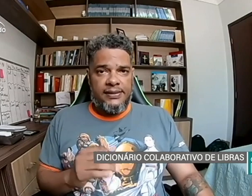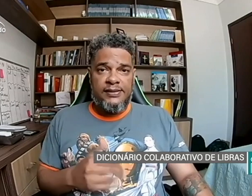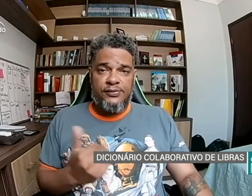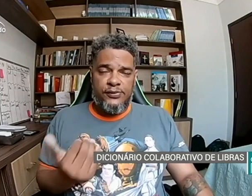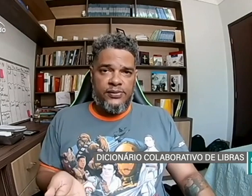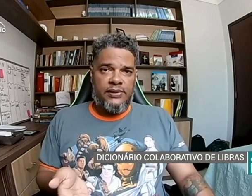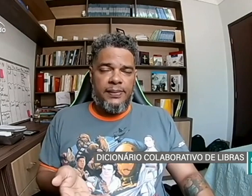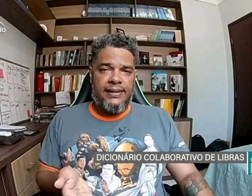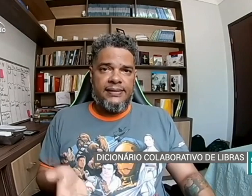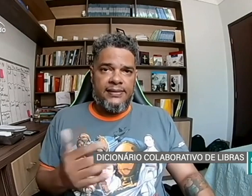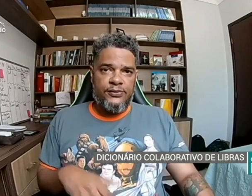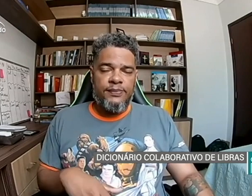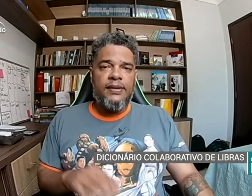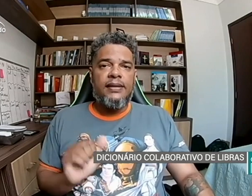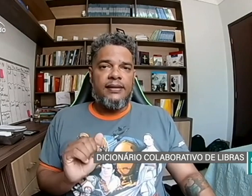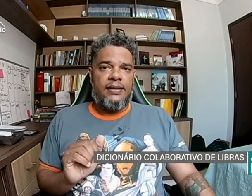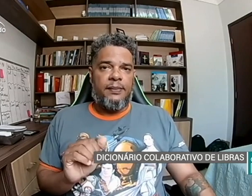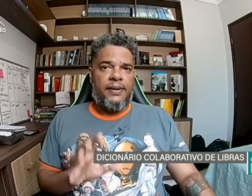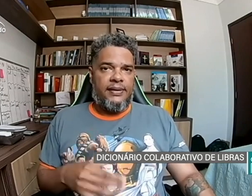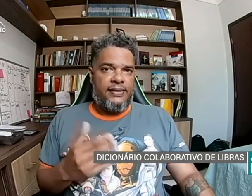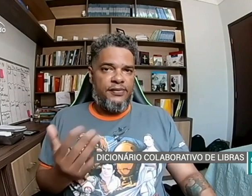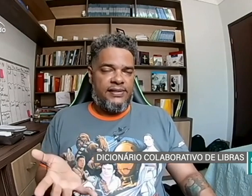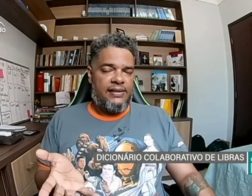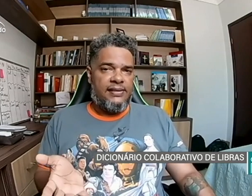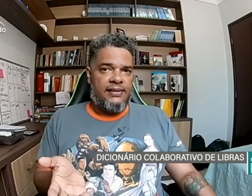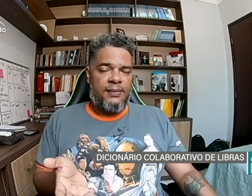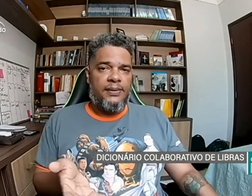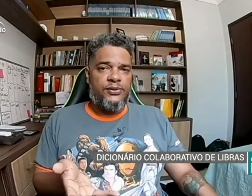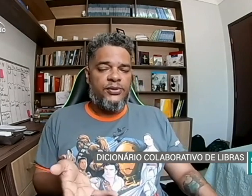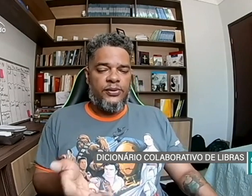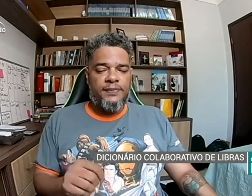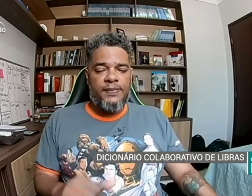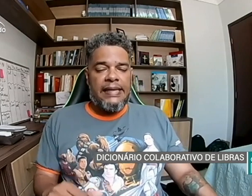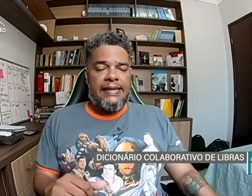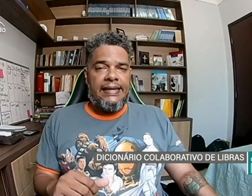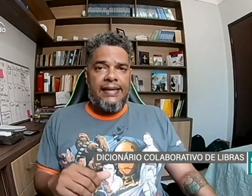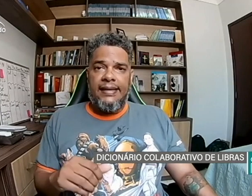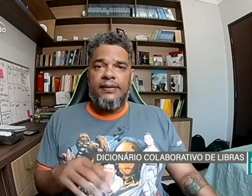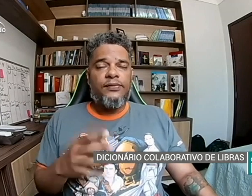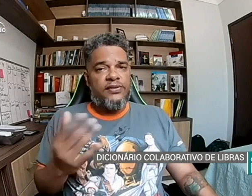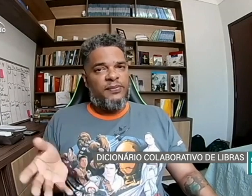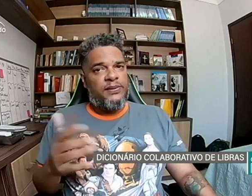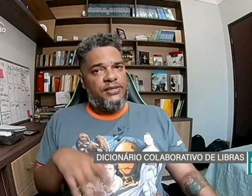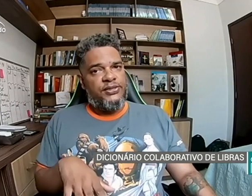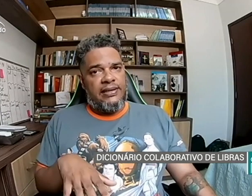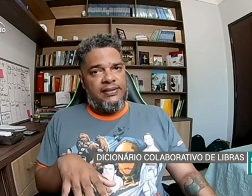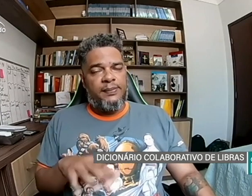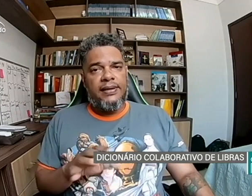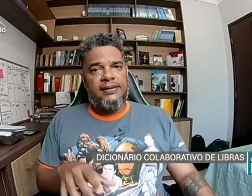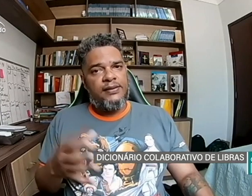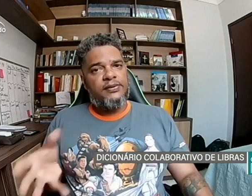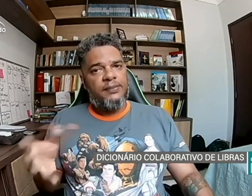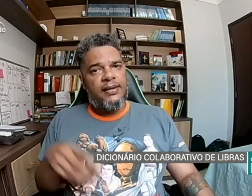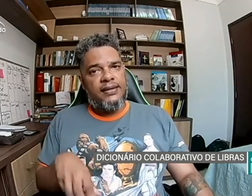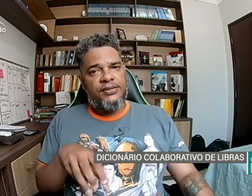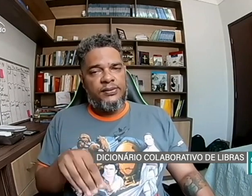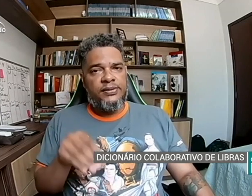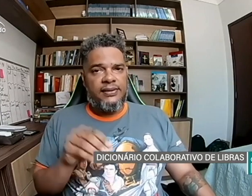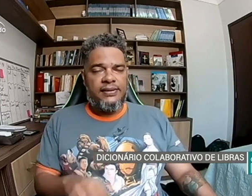desenvolvendo um aplicativo que vai ser lançado na Play Store e você vai poder instalar esse aplicativo e também cadastrar os sinais